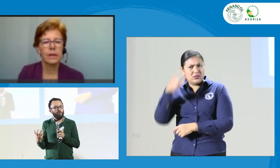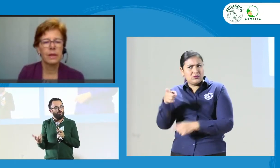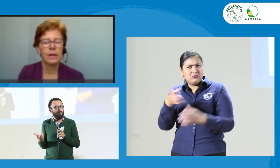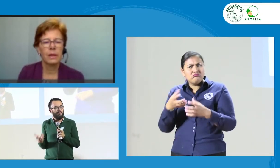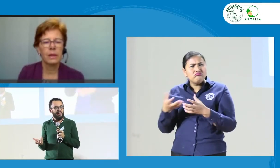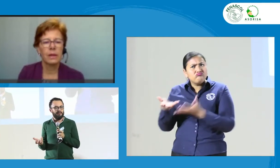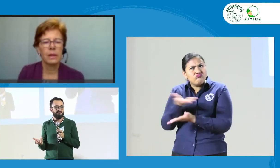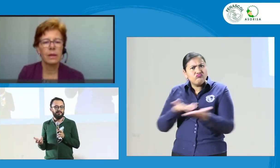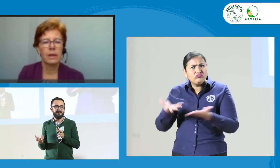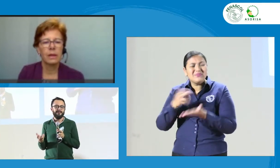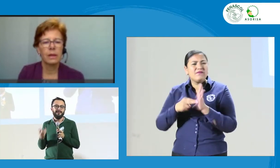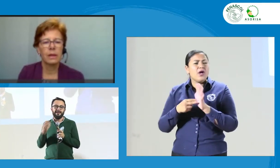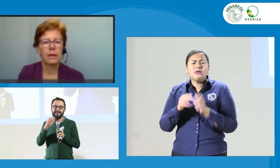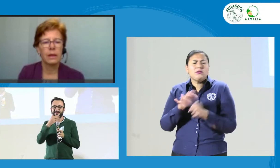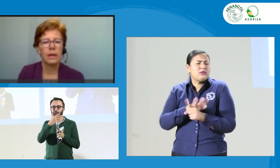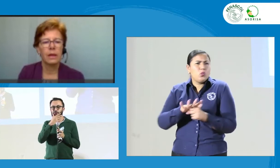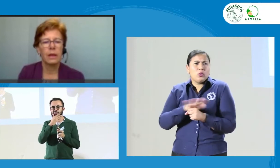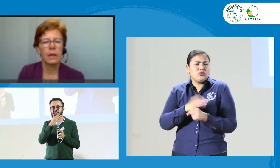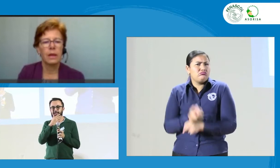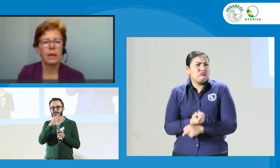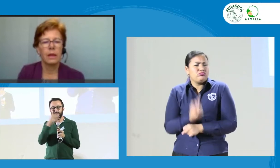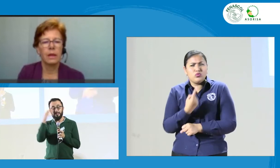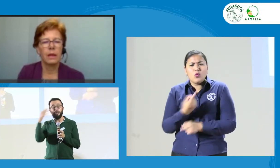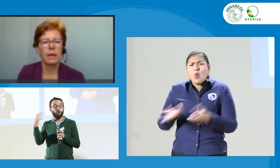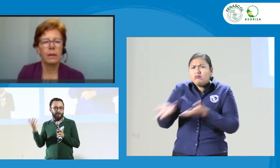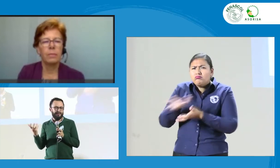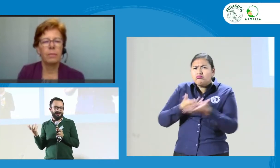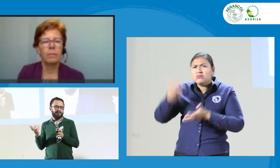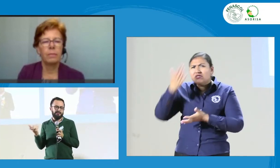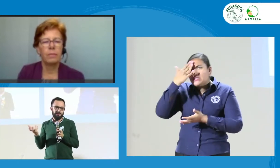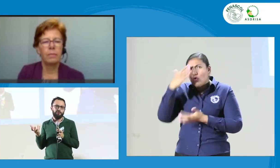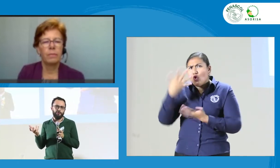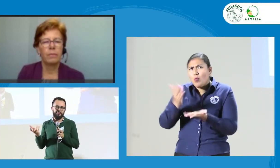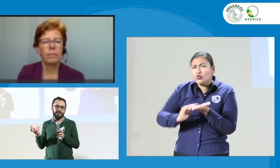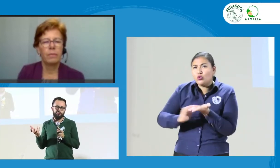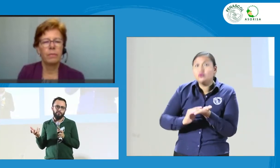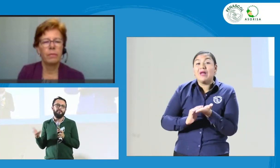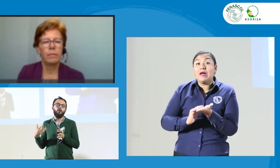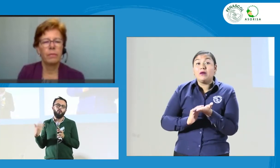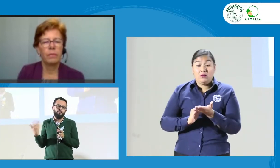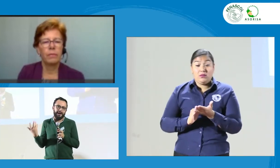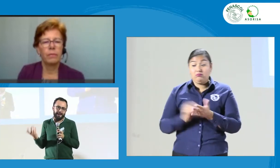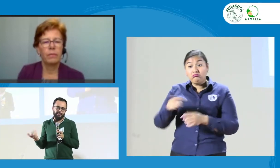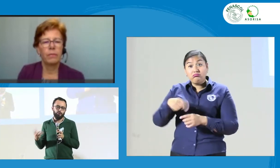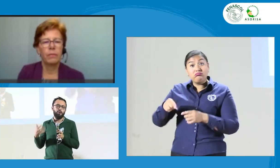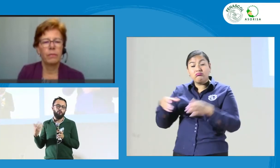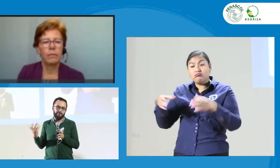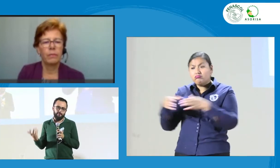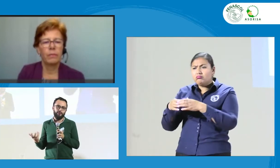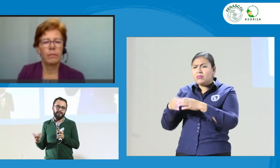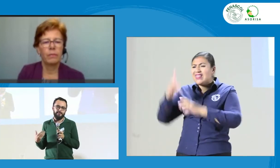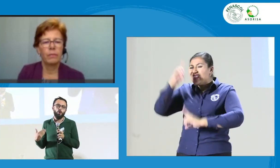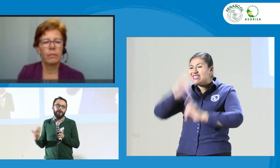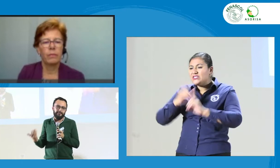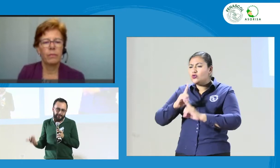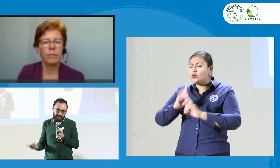muy complejas. Entonces, y probablemente esas decisiones las tomamos como parámetro, un poco de bioética.